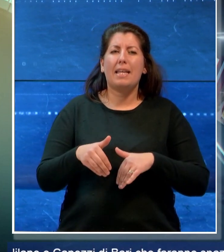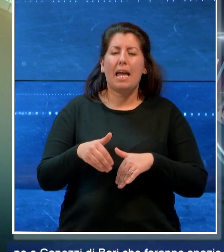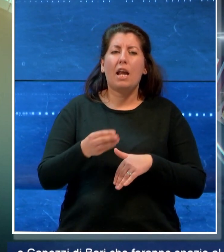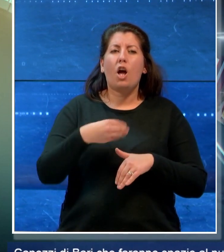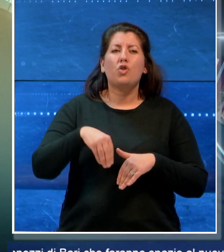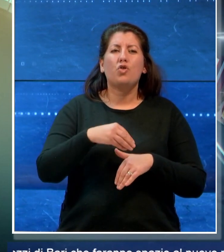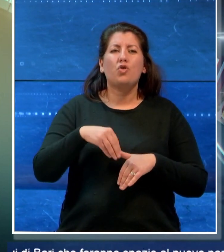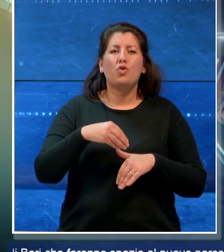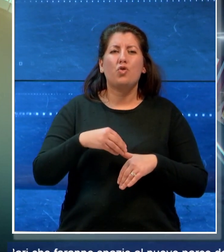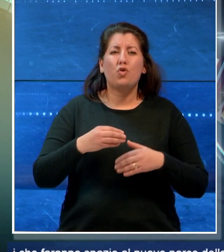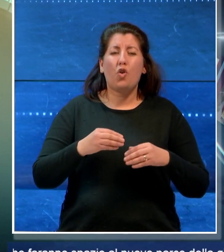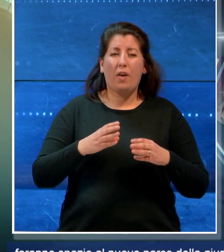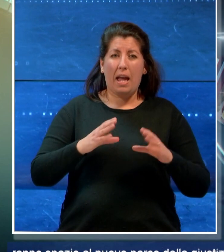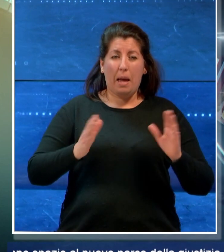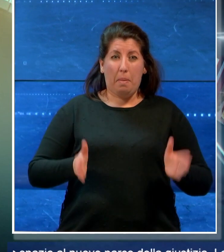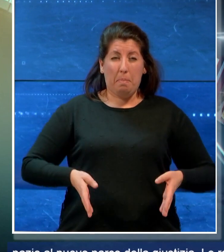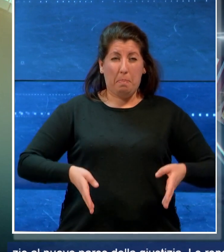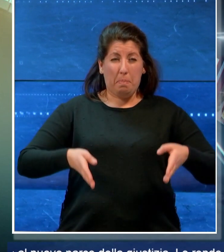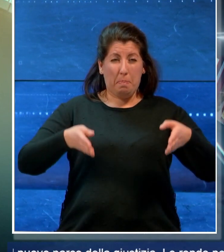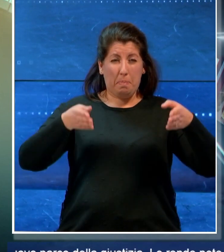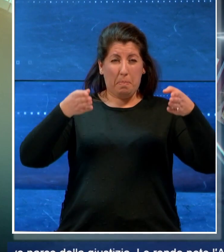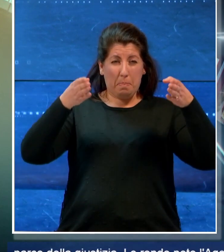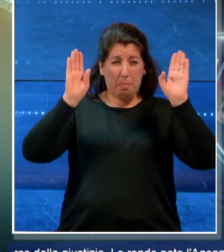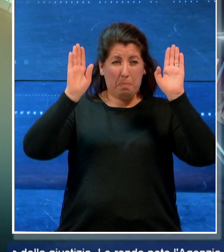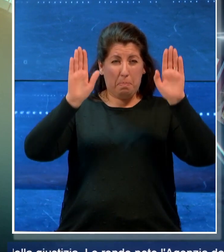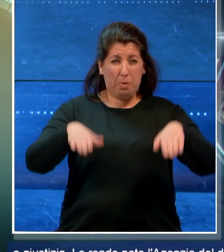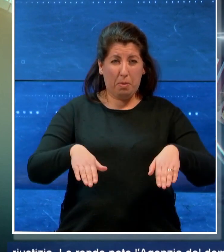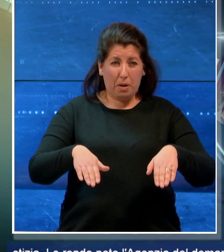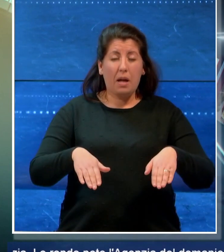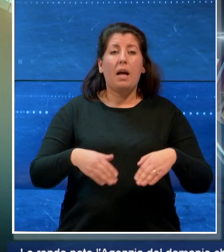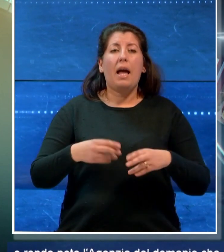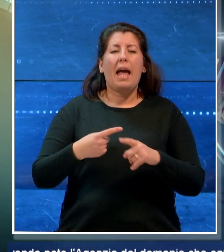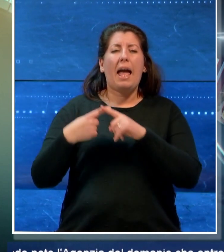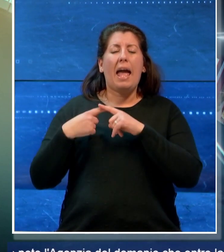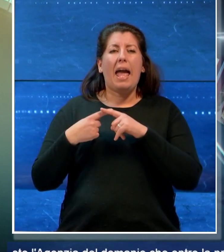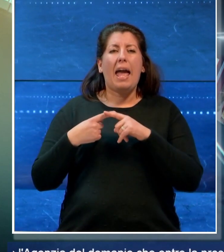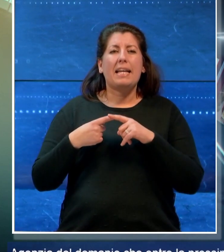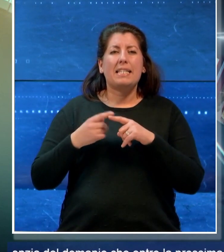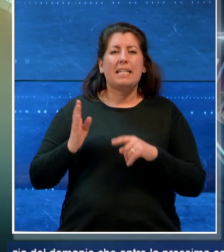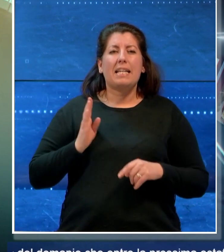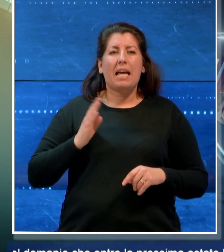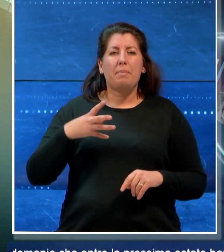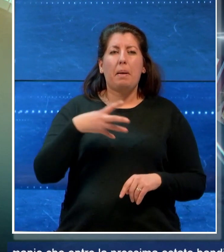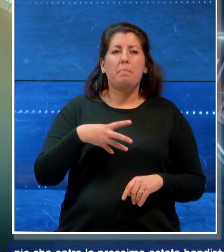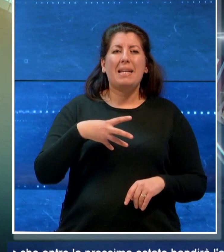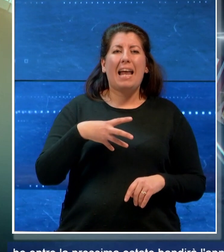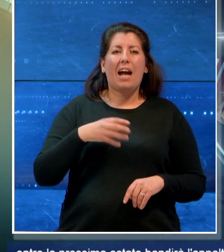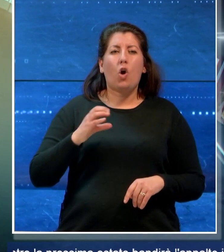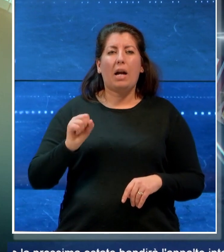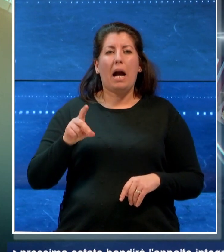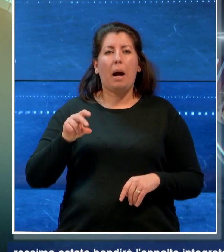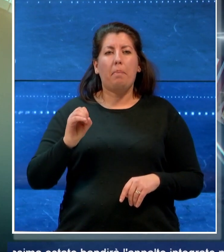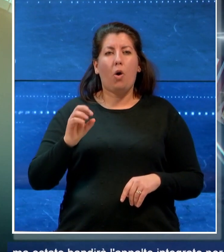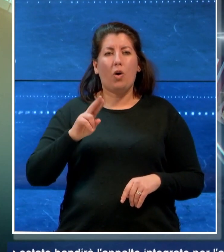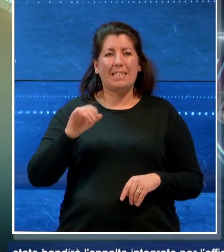abbattuti gli immobili delle ex caserme Milano e Capozzi di Bari che faranno